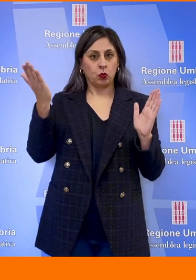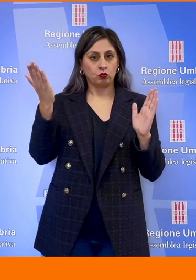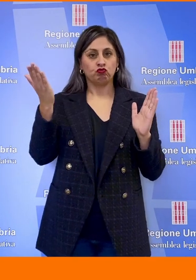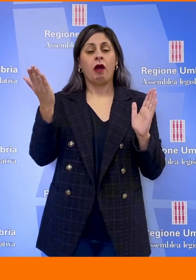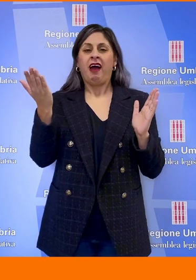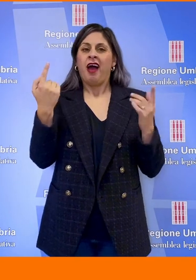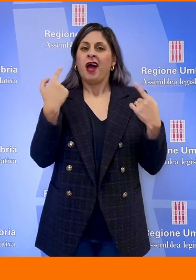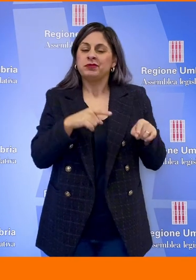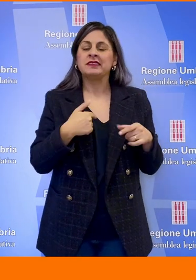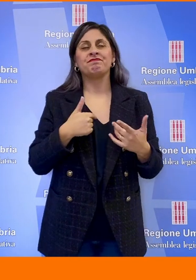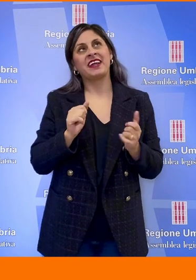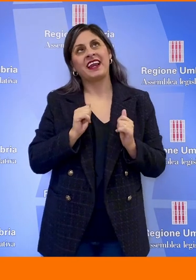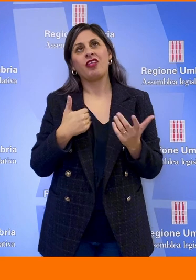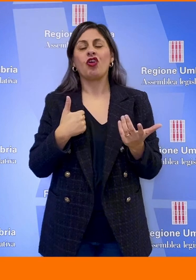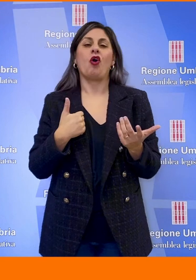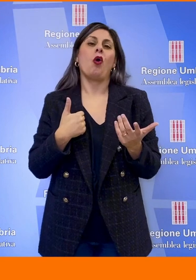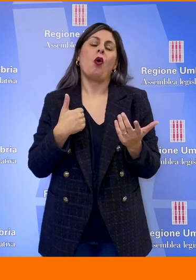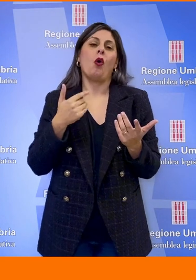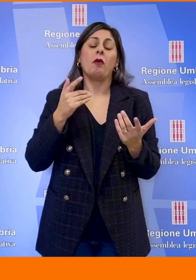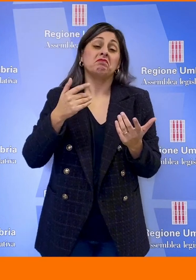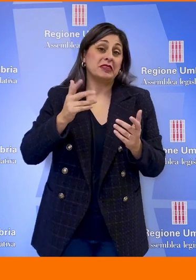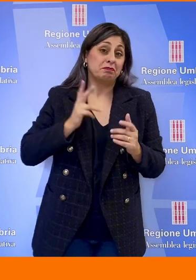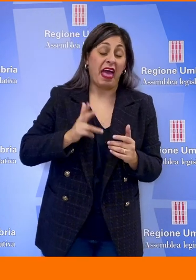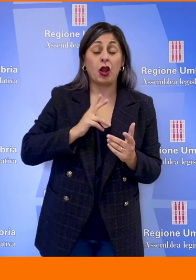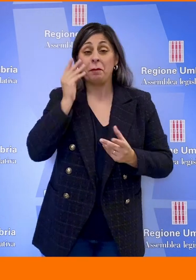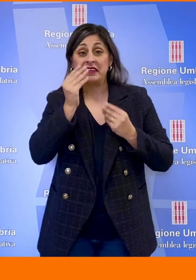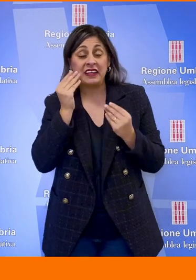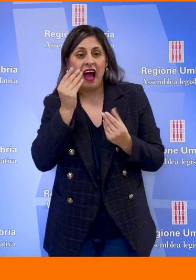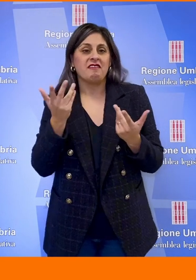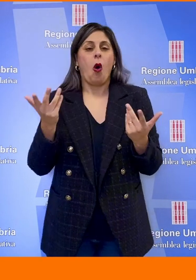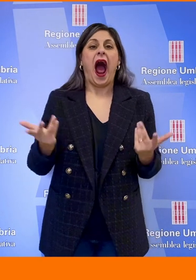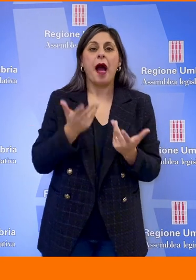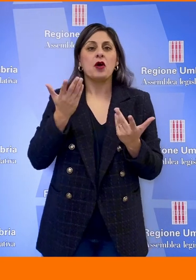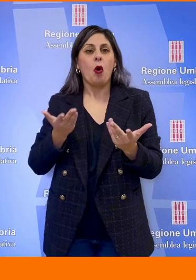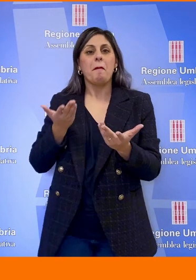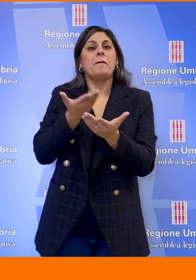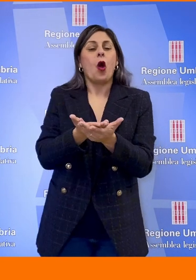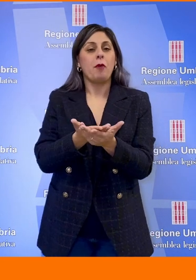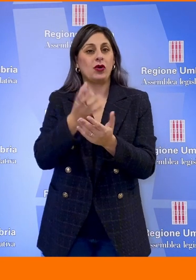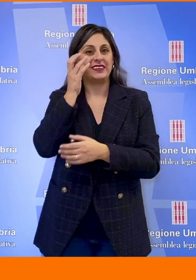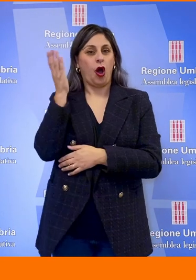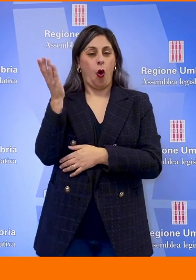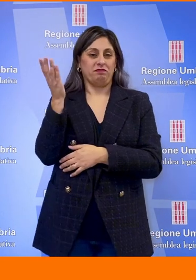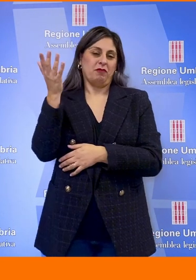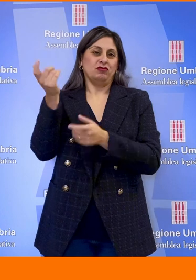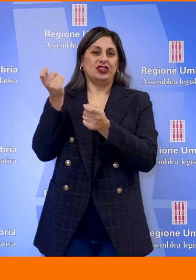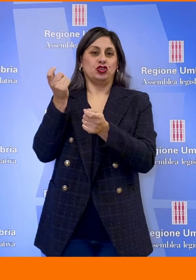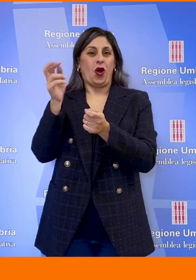avremmo sperato e pensato che le proposte avanzate dal governo della regione fossero sicuramente più